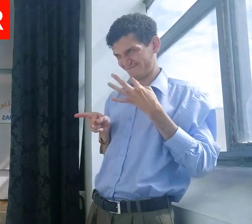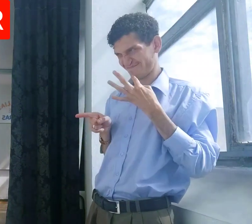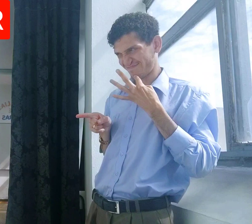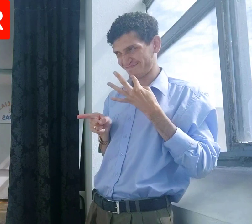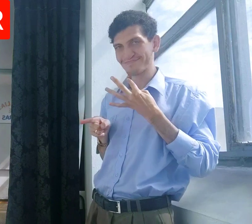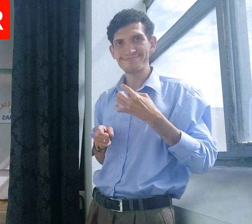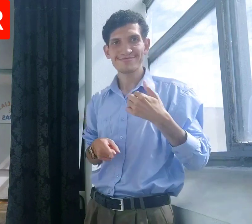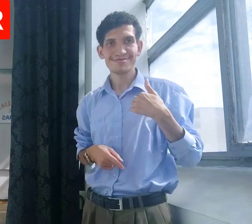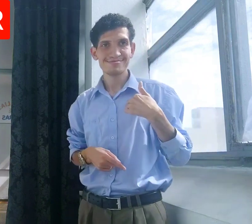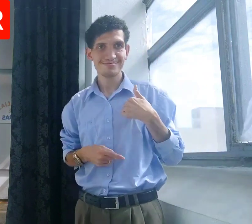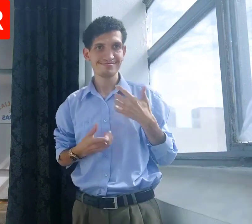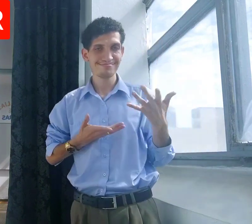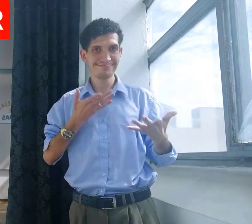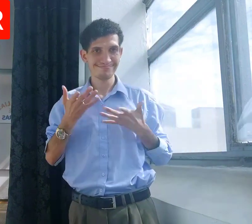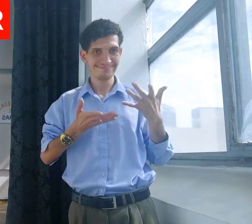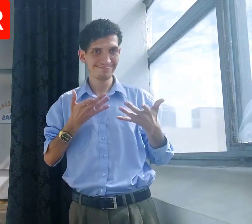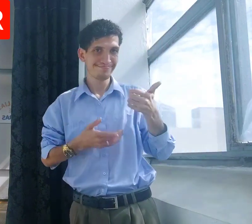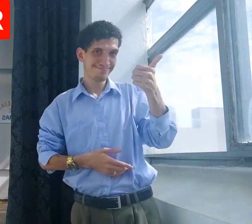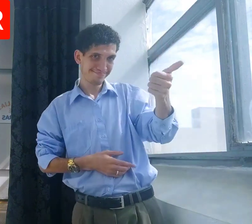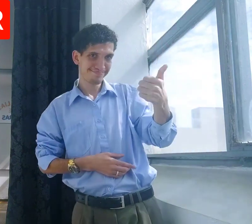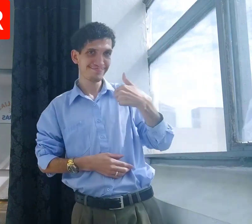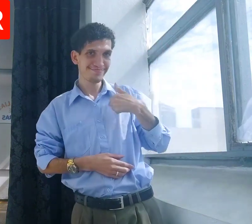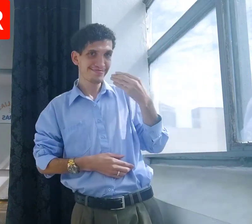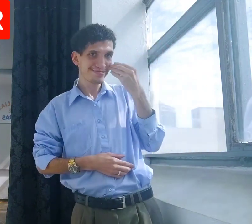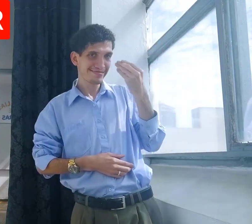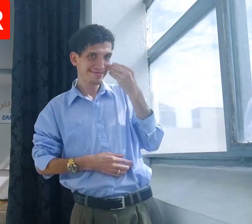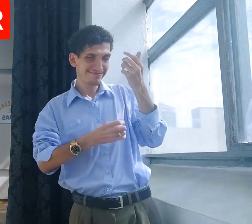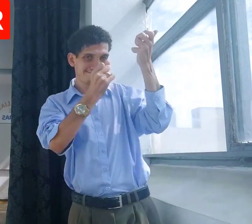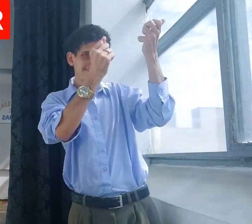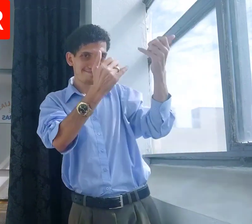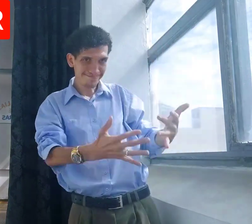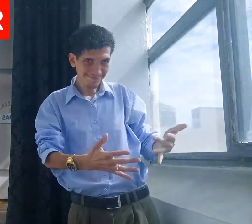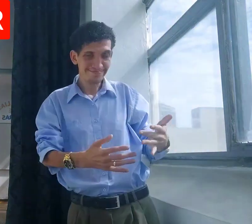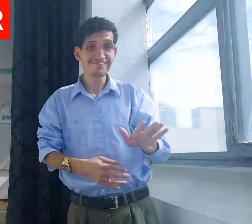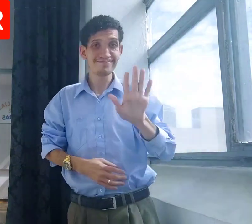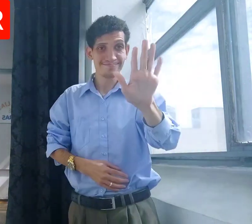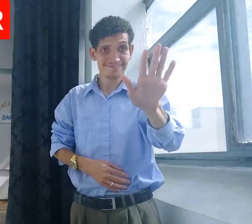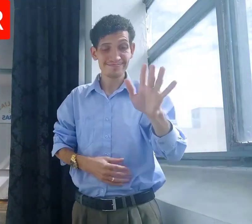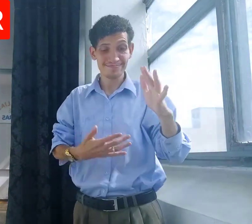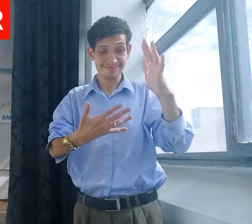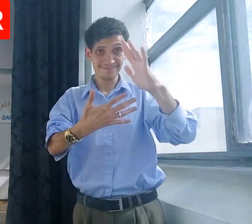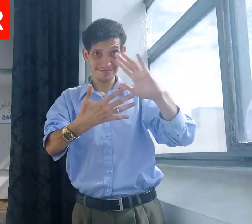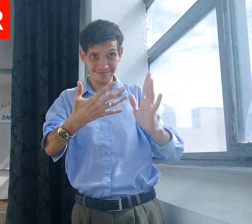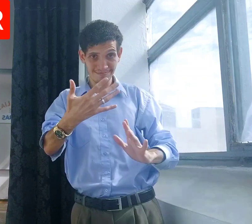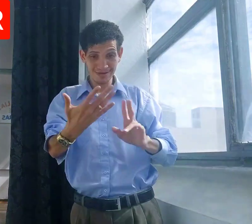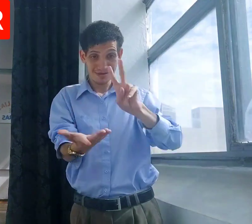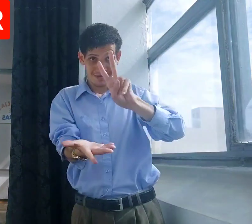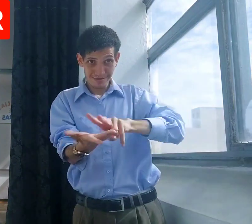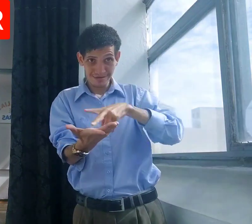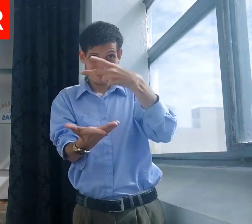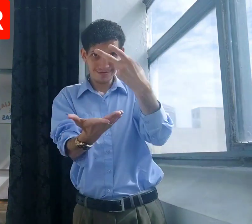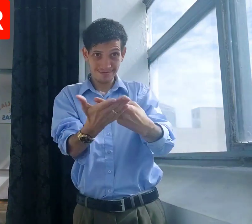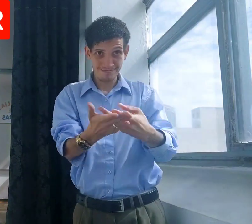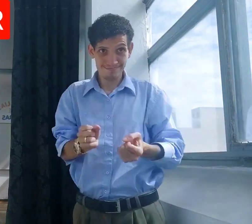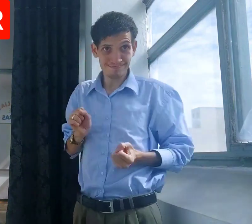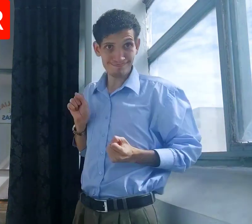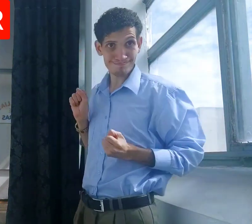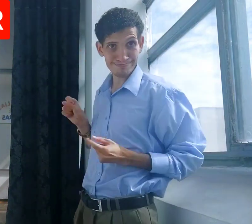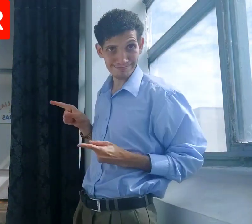Isso daqui você conhece? Eu vou tentar explicar para vocês. Mas, líbras, tradução,